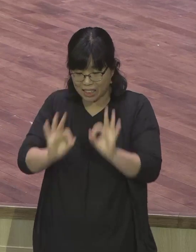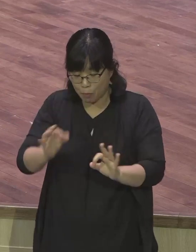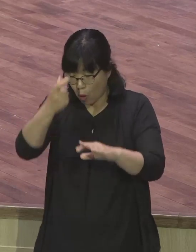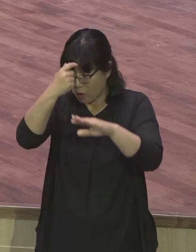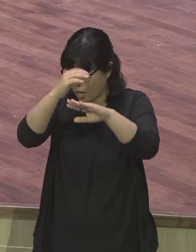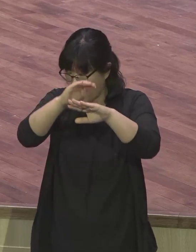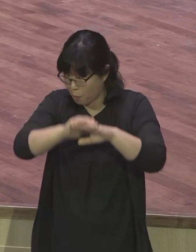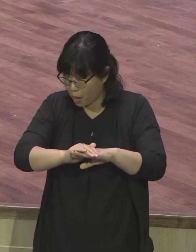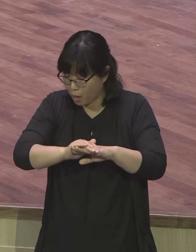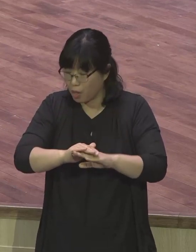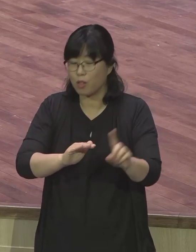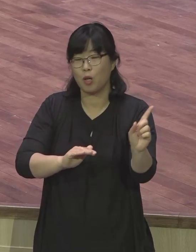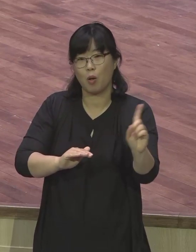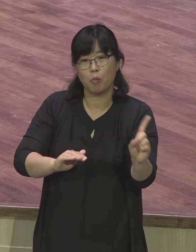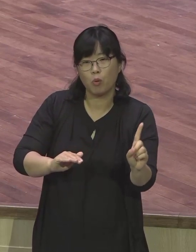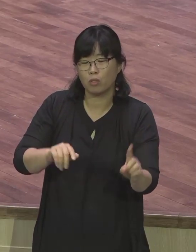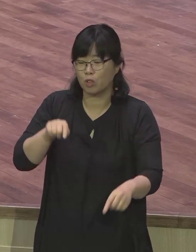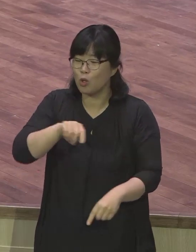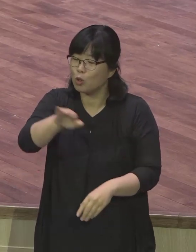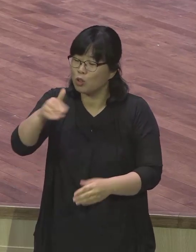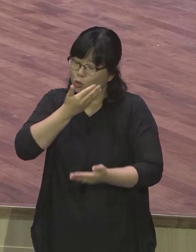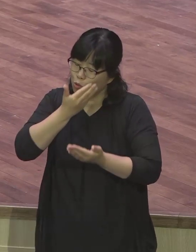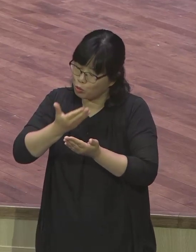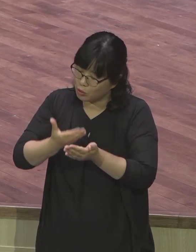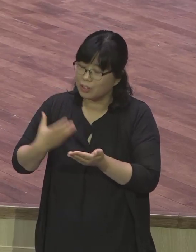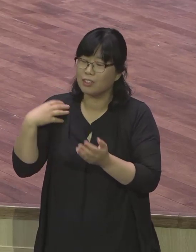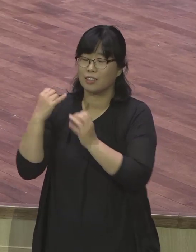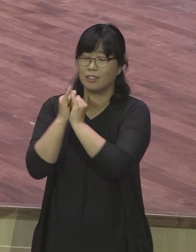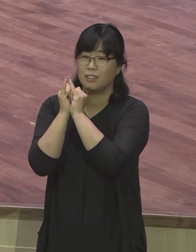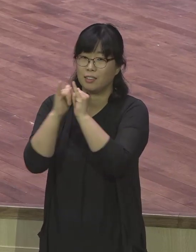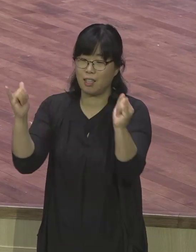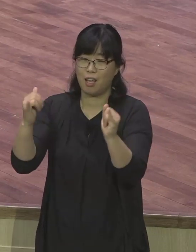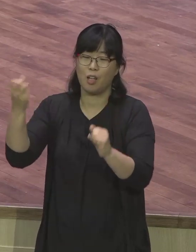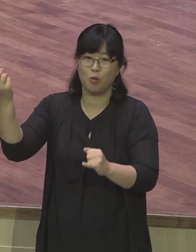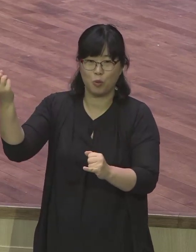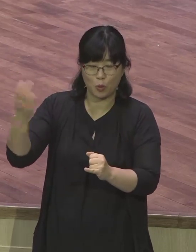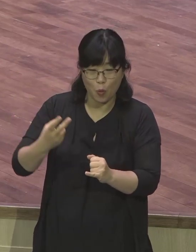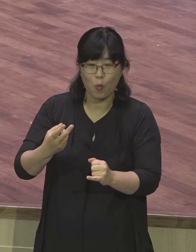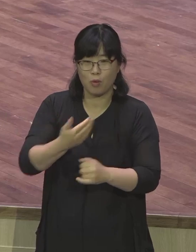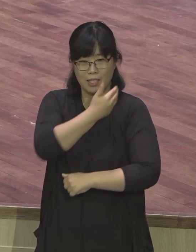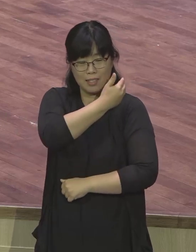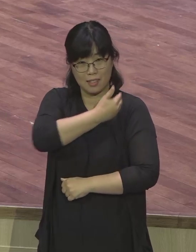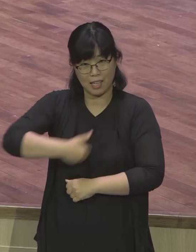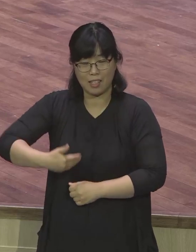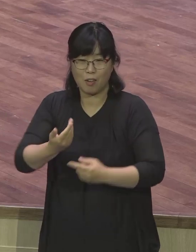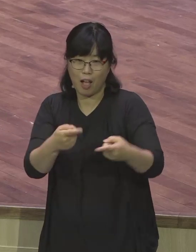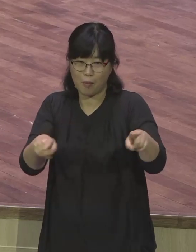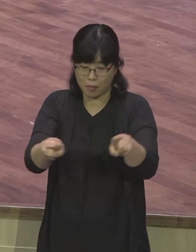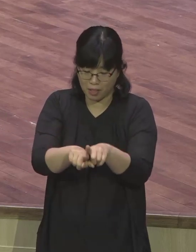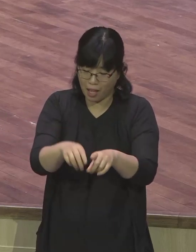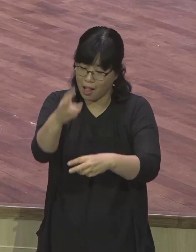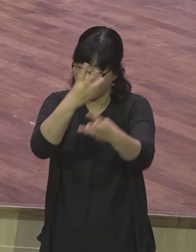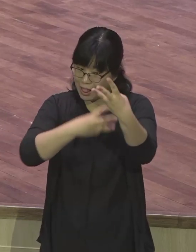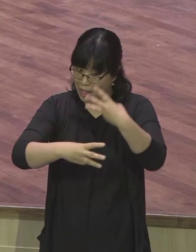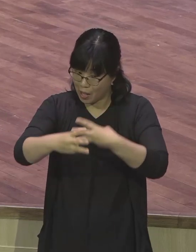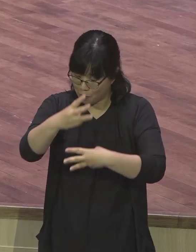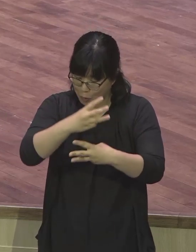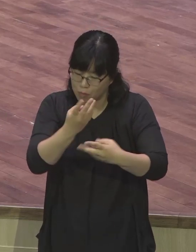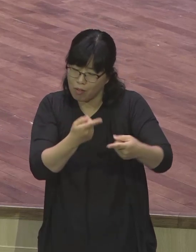중요한 중직자분들과 또 우리 사역자분들과 또 우리 제자들과 랩런트 리더들을 따로 불러서 우리